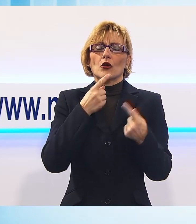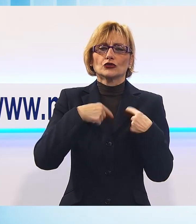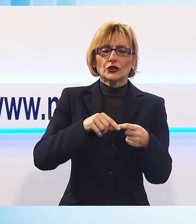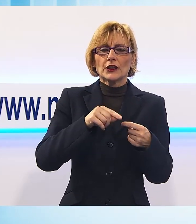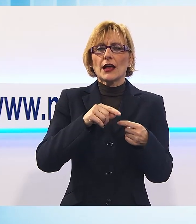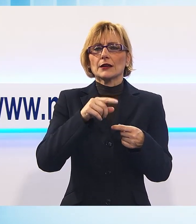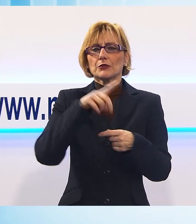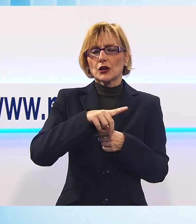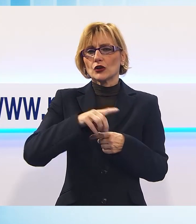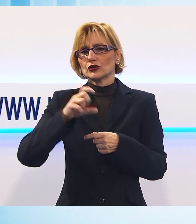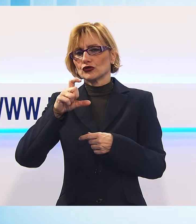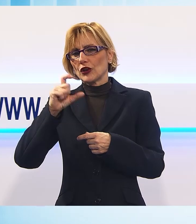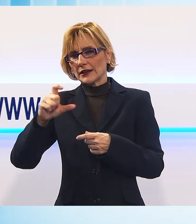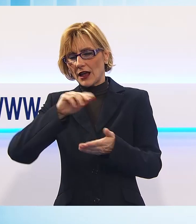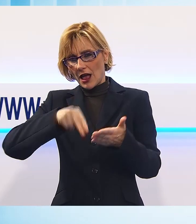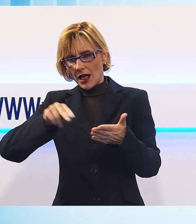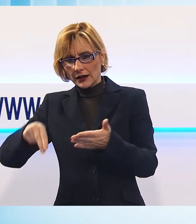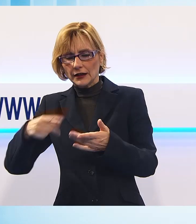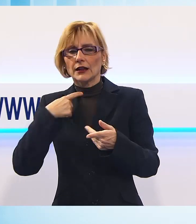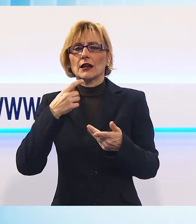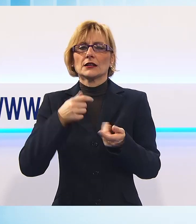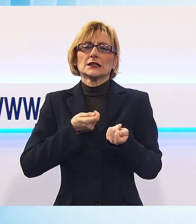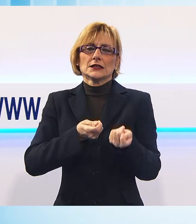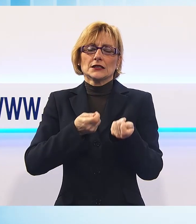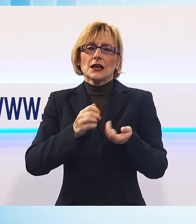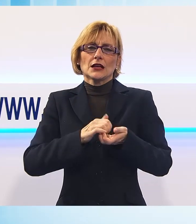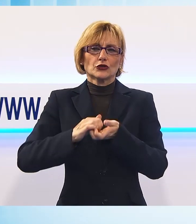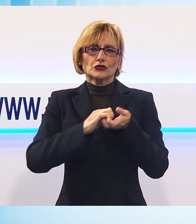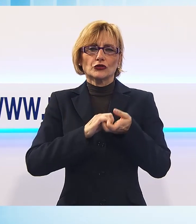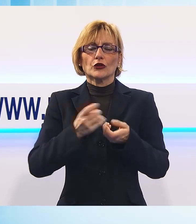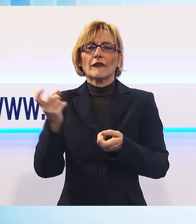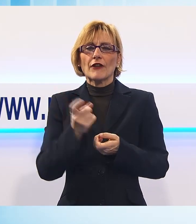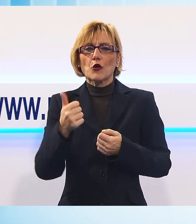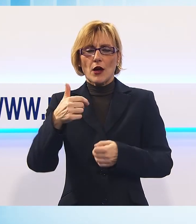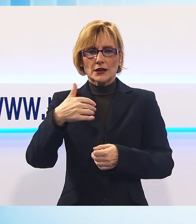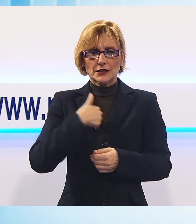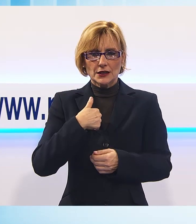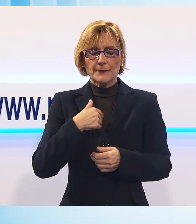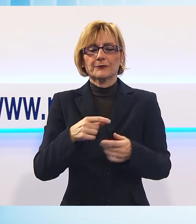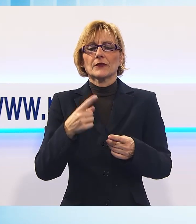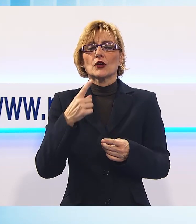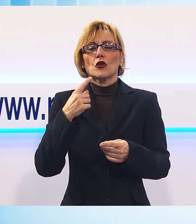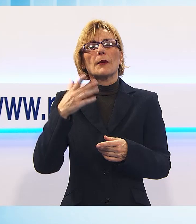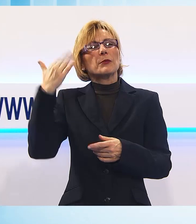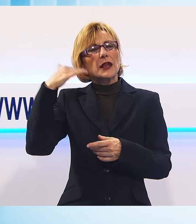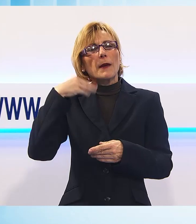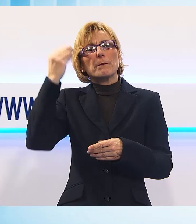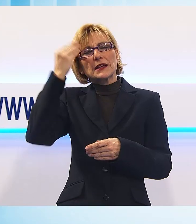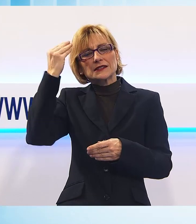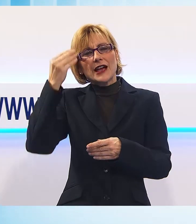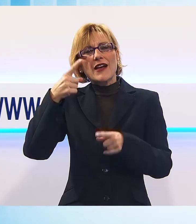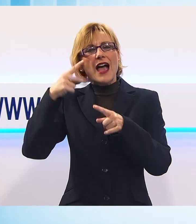su sollecitazione dell'associazione Vengo Anch'io Astrolabio sulla destinazione di parte dell'ex ospedale ai servizi